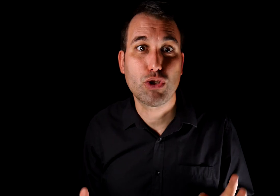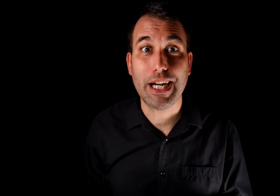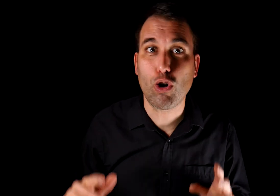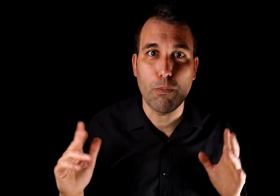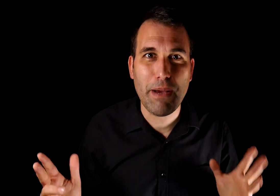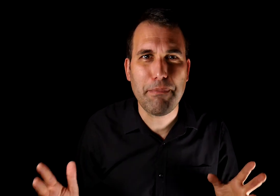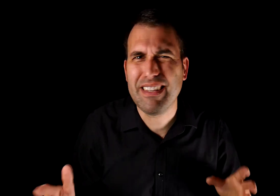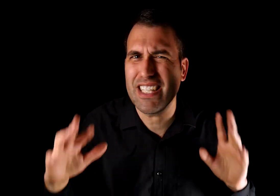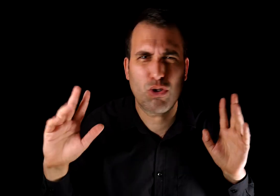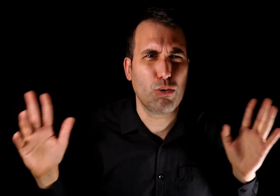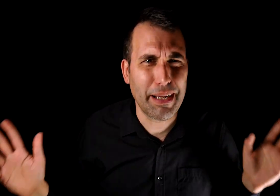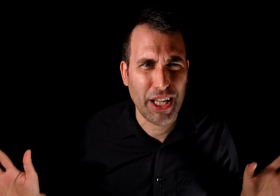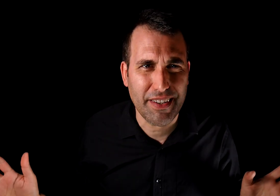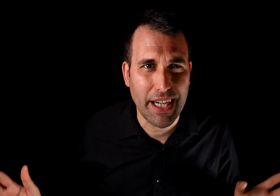buscar corromper mentes con tu malevolencia.